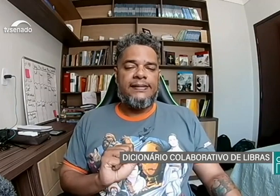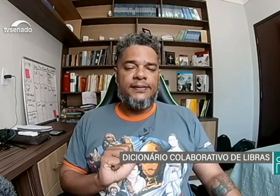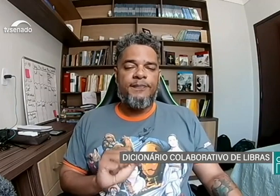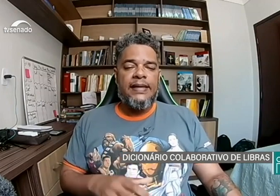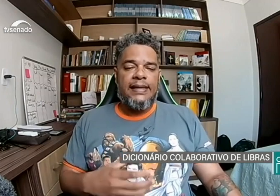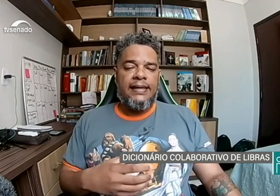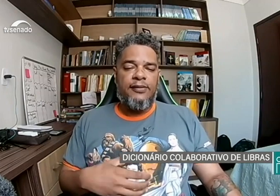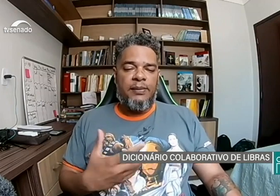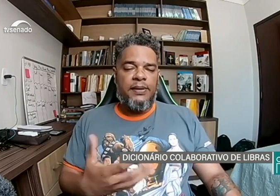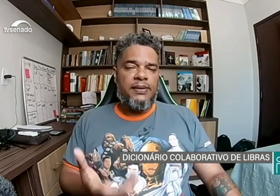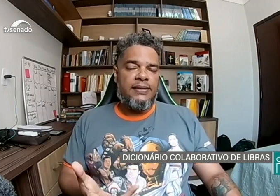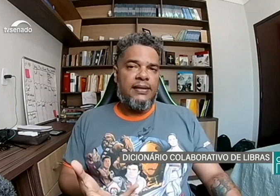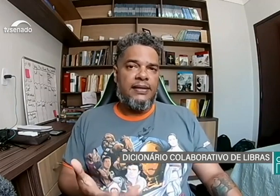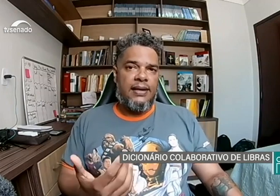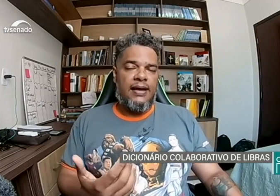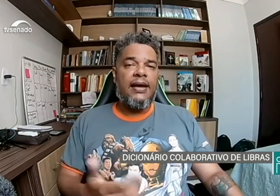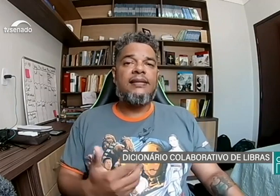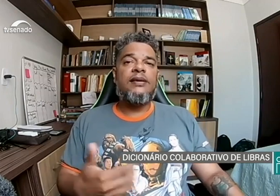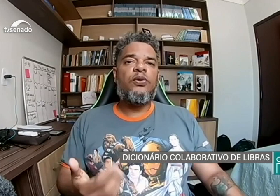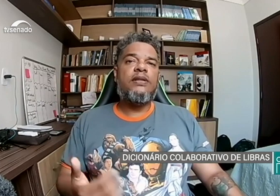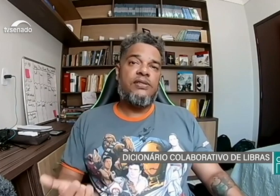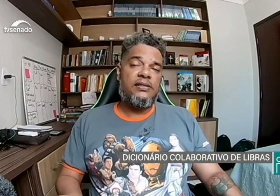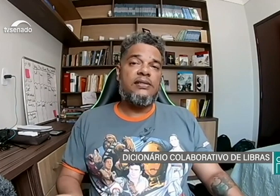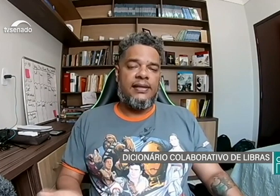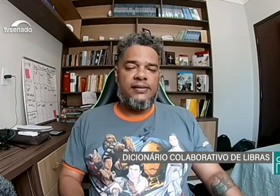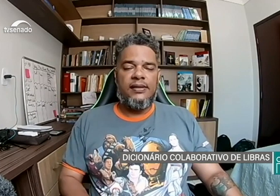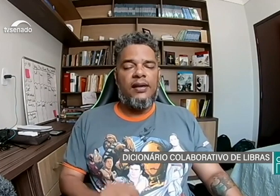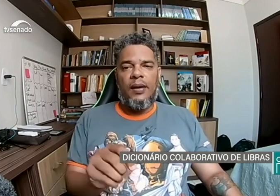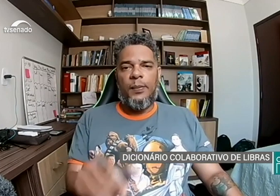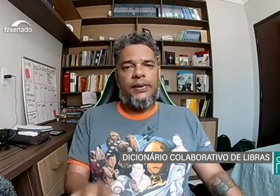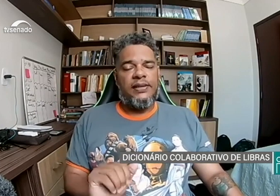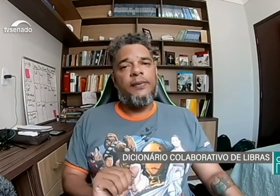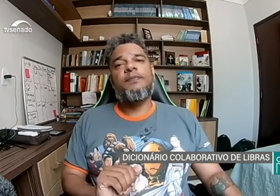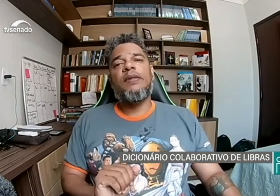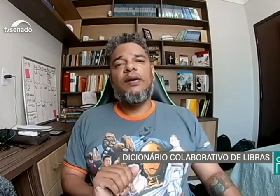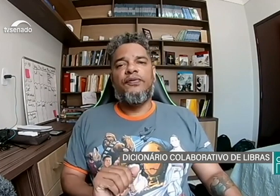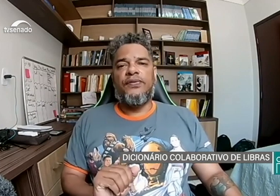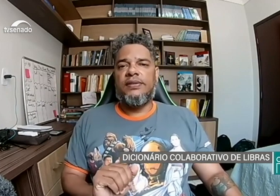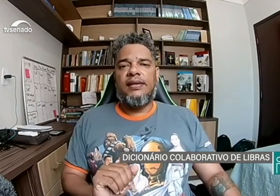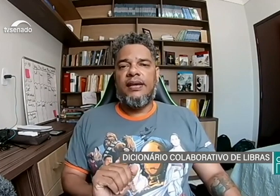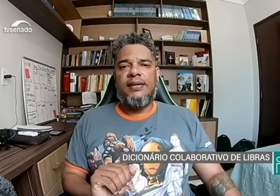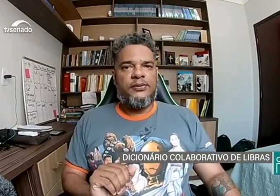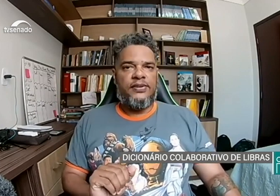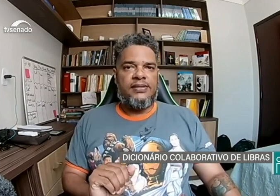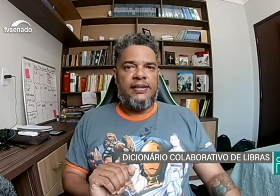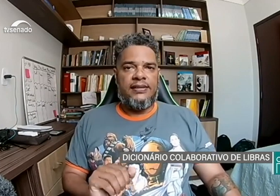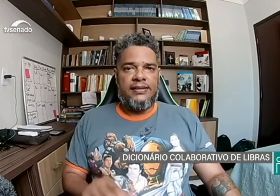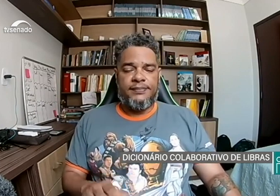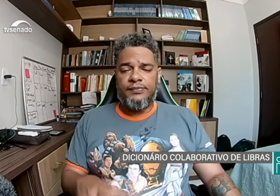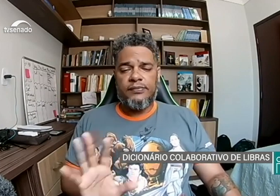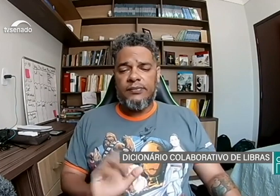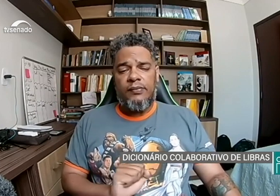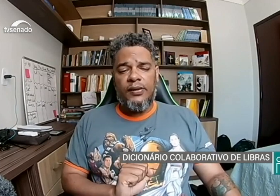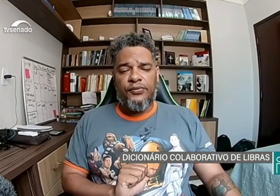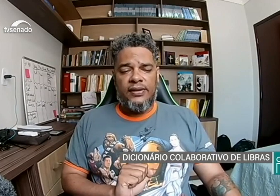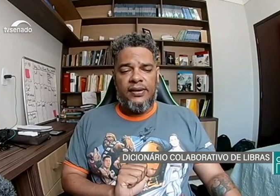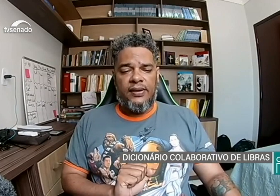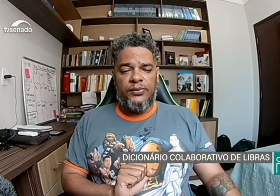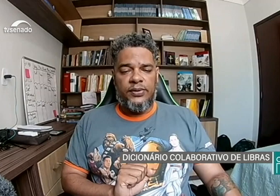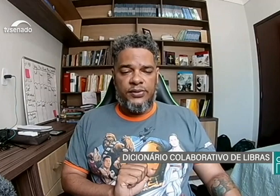que vai permitir criar categorias de sinais. Por exemplo, você que é da Universidade Federal do Rio de